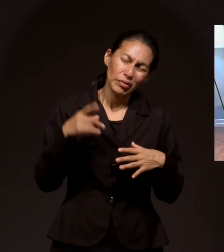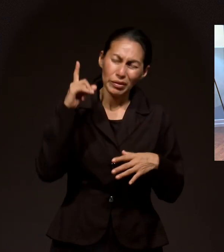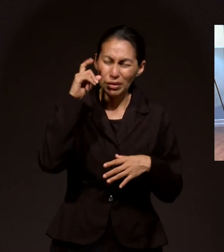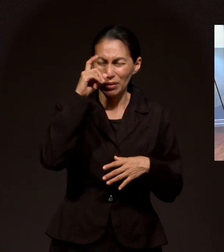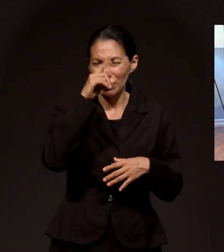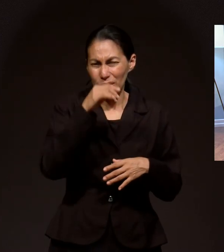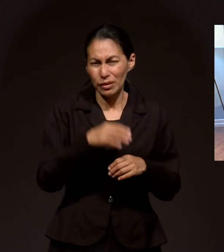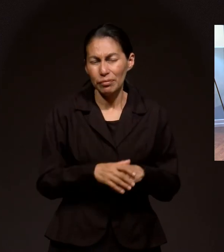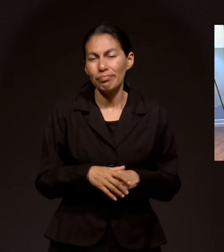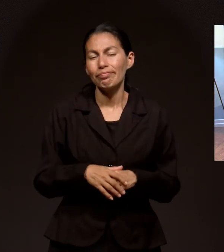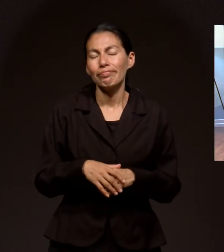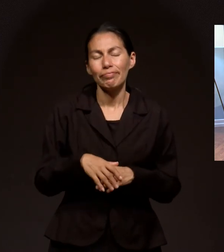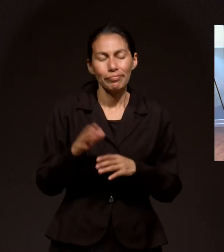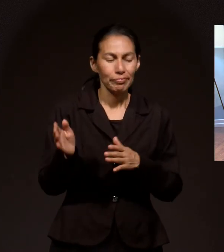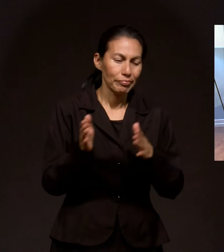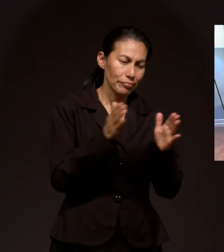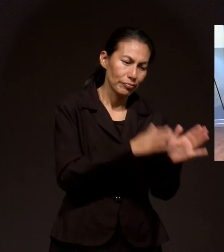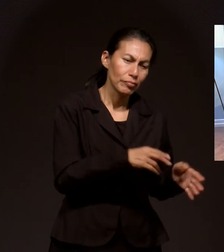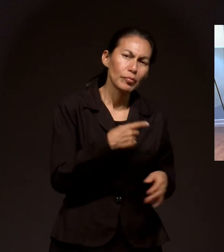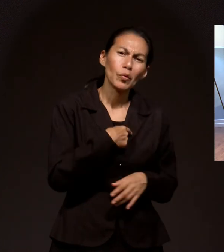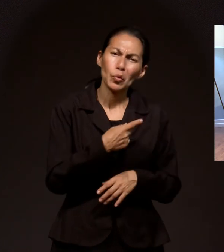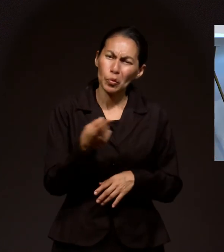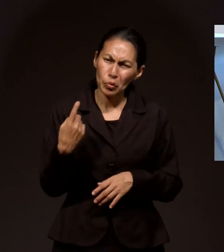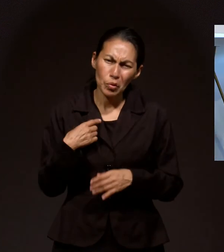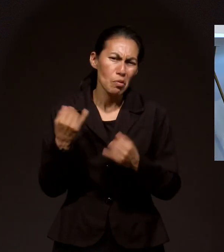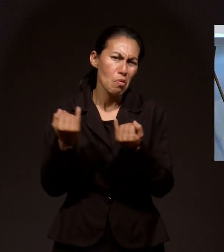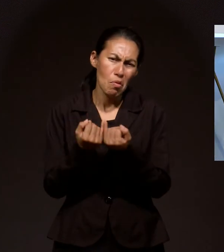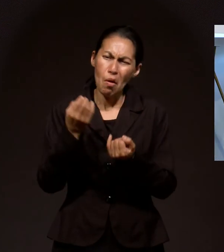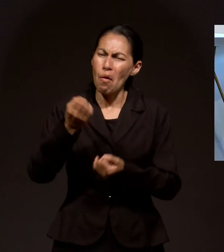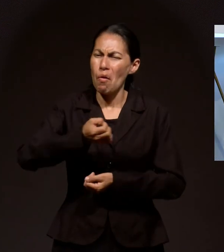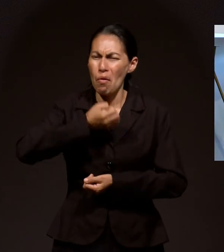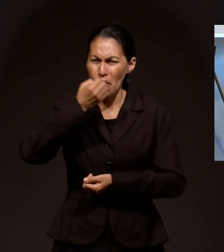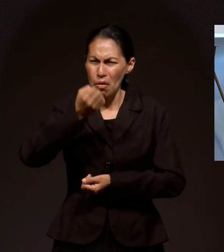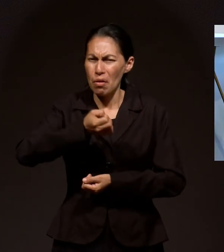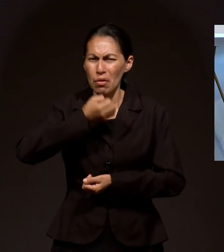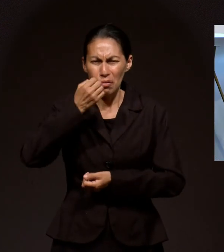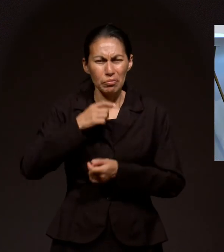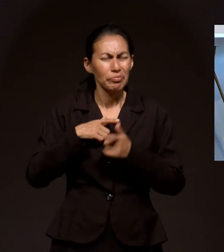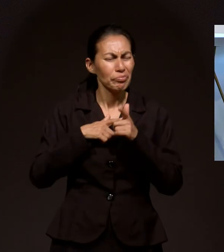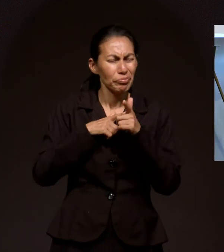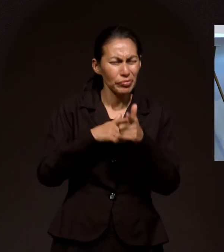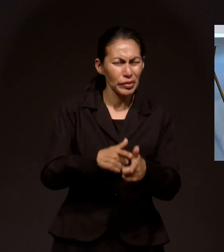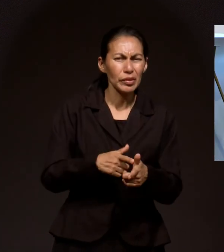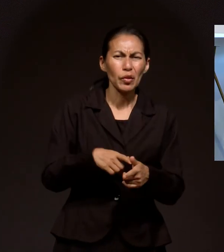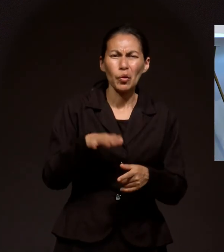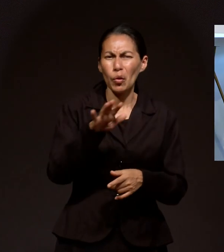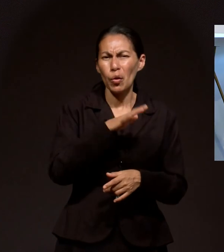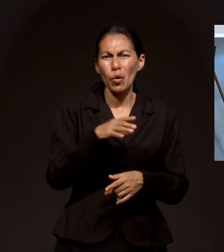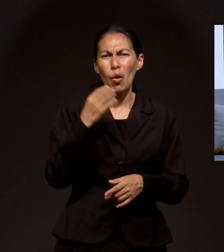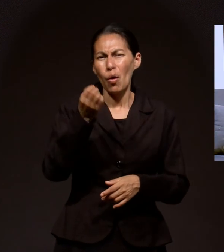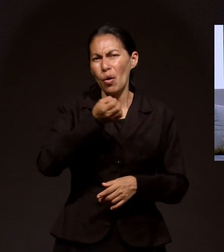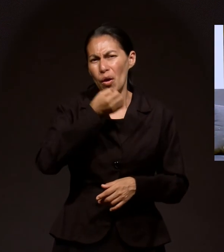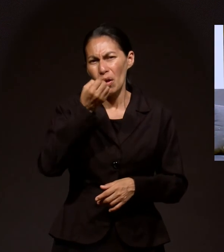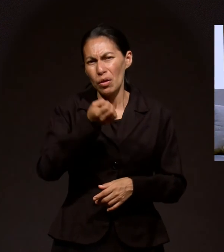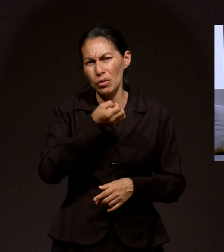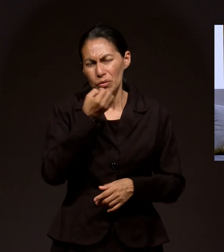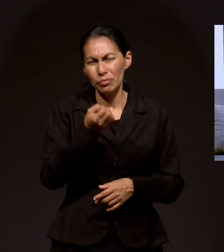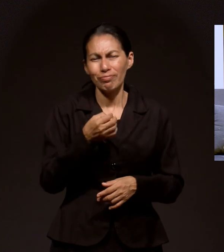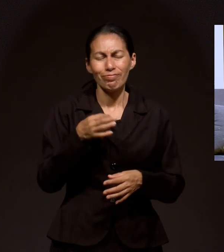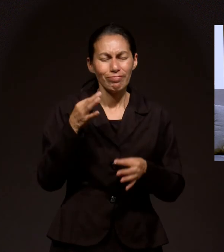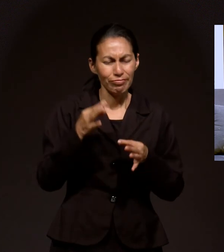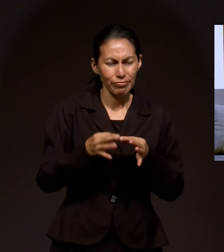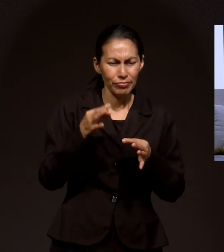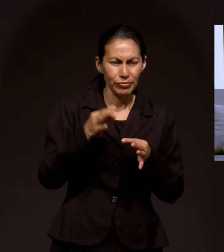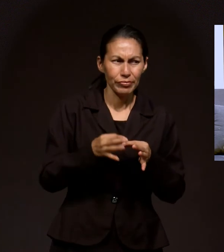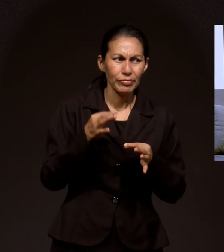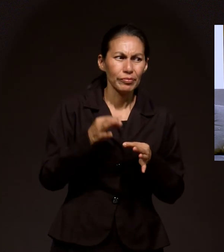Y por otras Que nos vienen Después Y se acumulan Allí ¿Verdad? Debemos ser Todos Guerreros